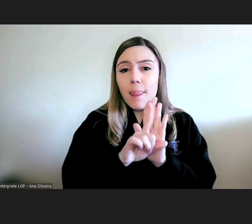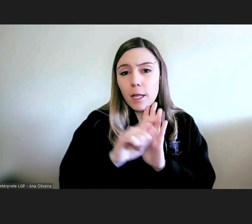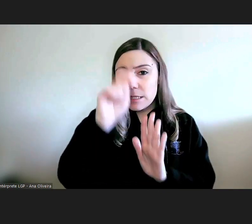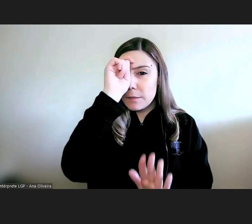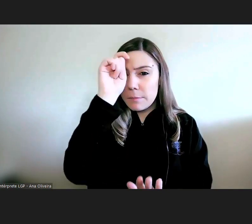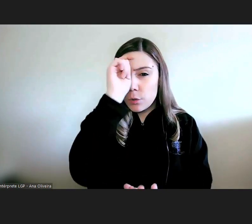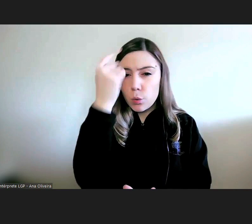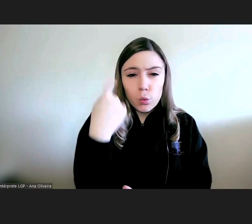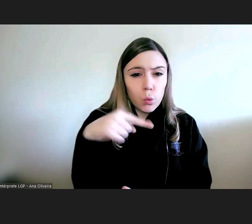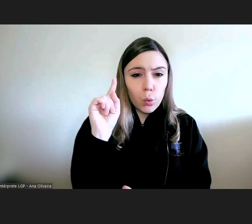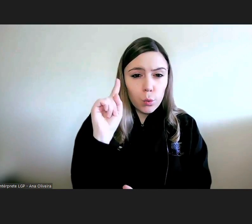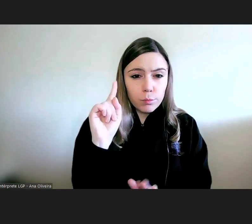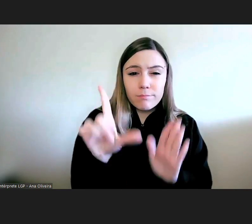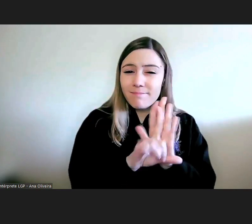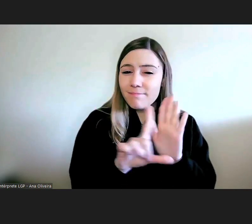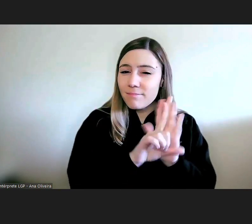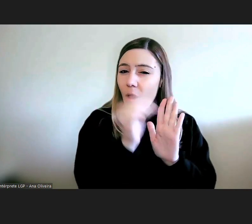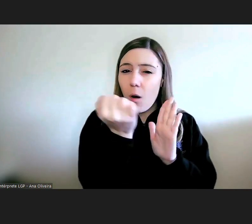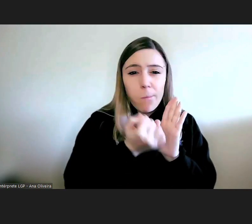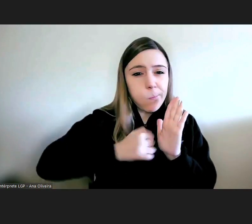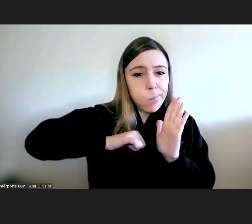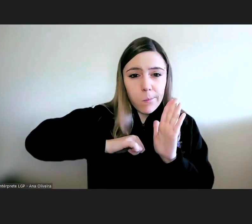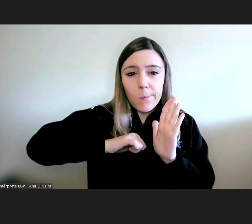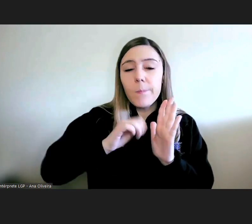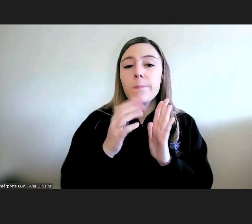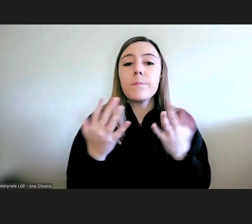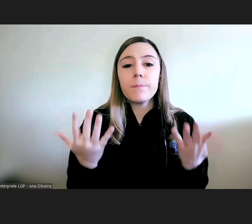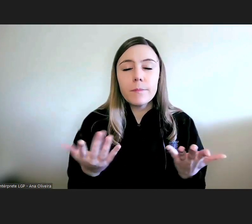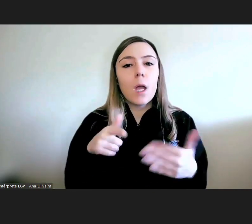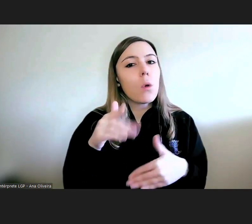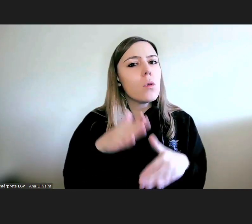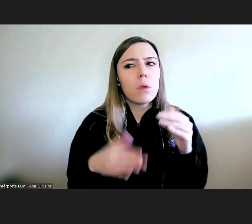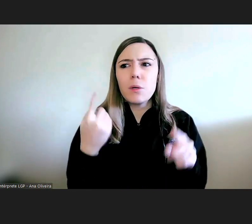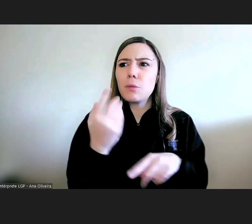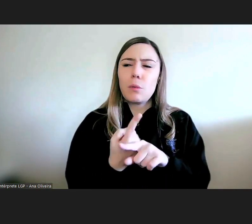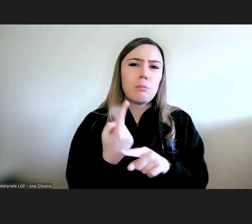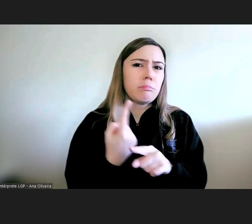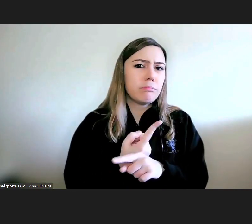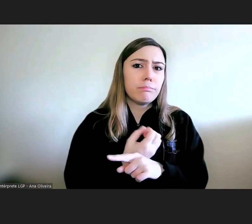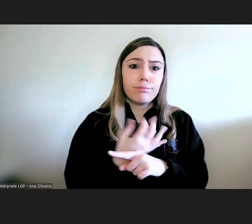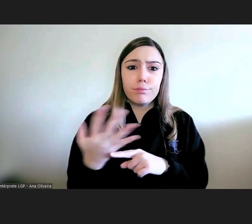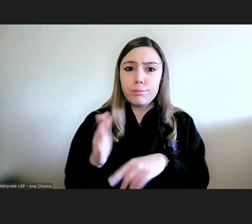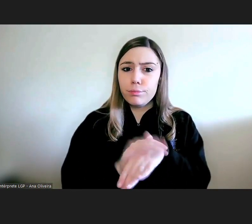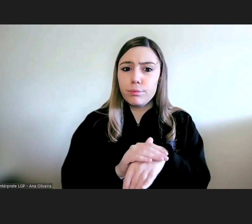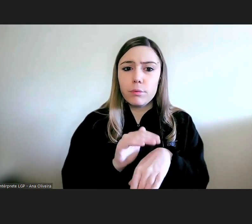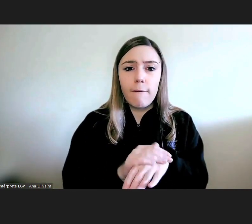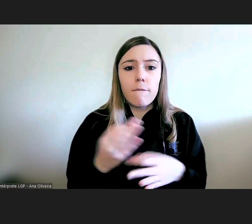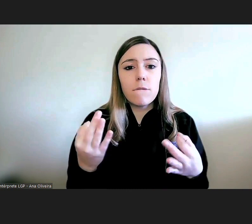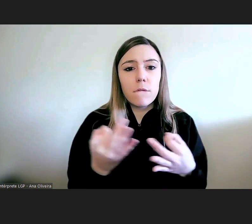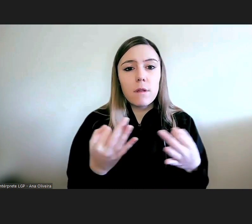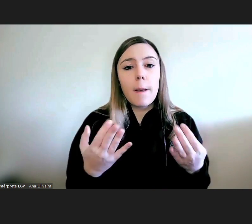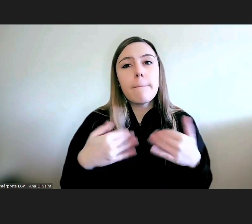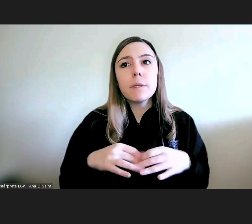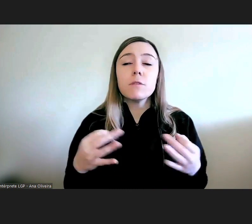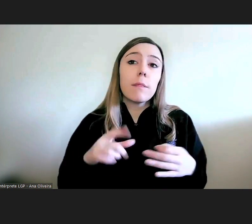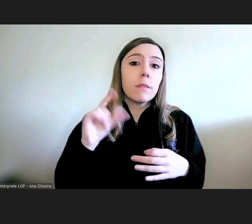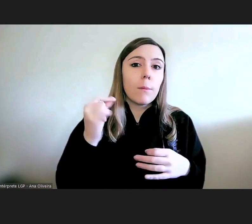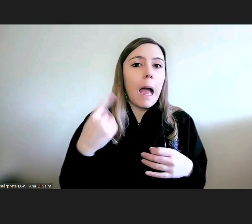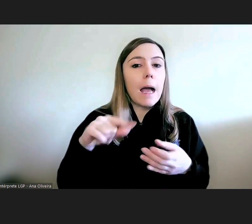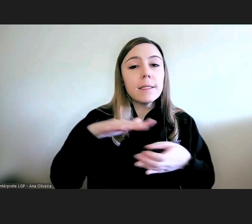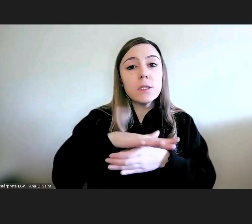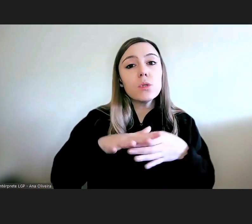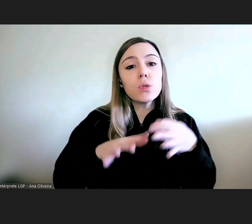isto acontece por muitas razões enfim a que não é alheia a complexidade do quadro jurídico nós temos um quadro